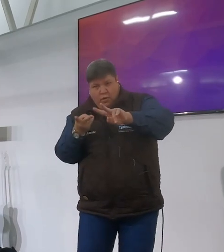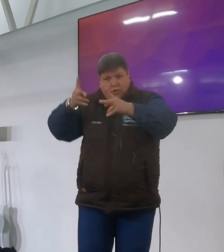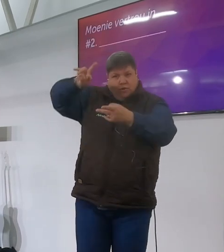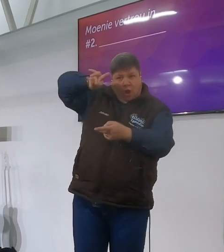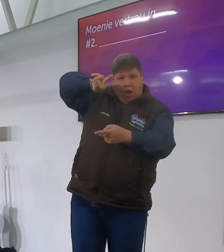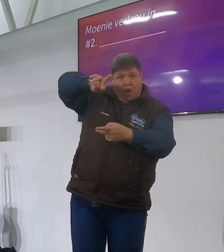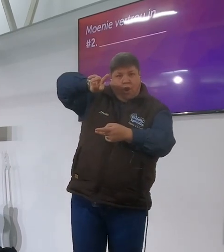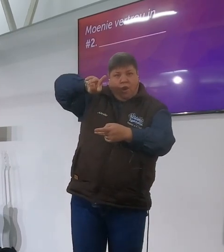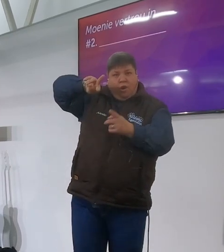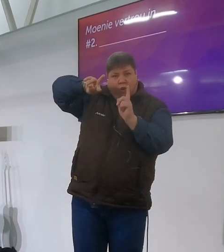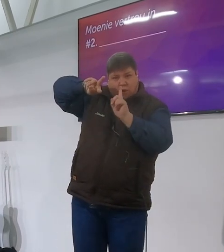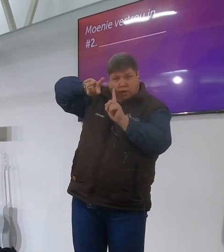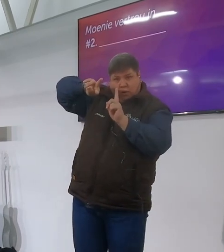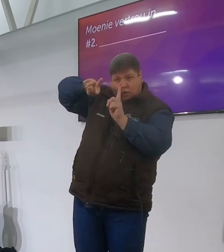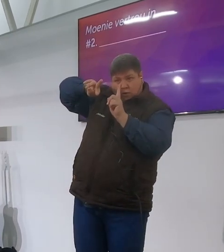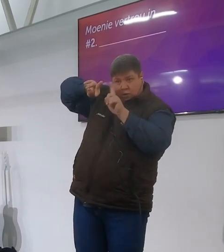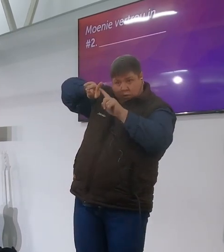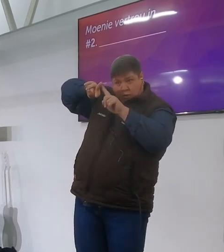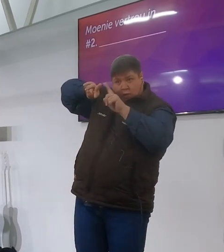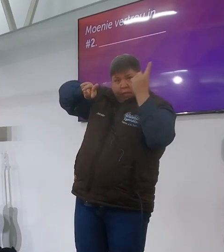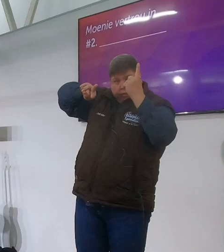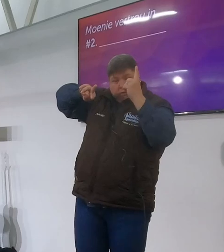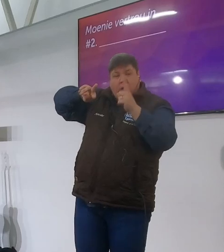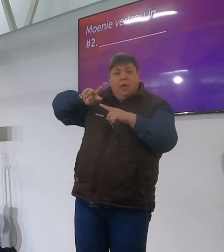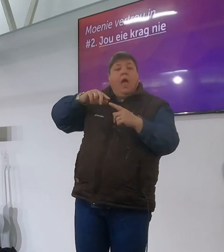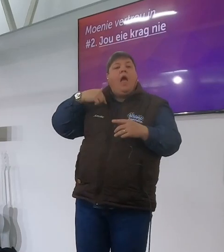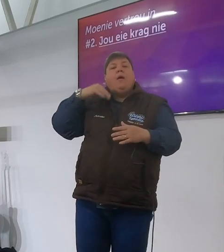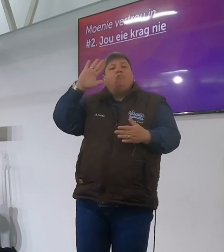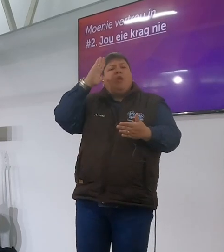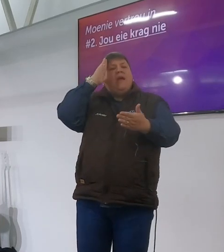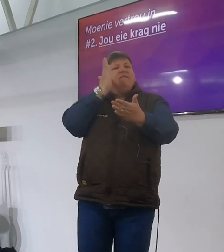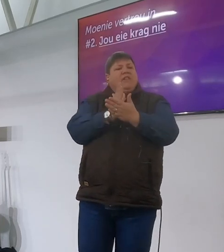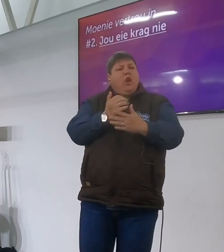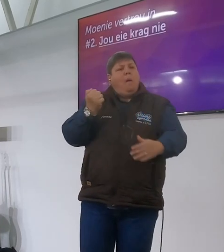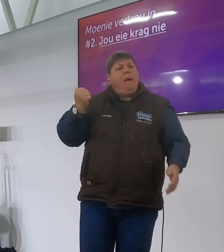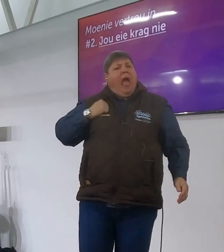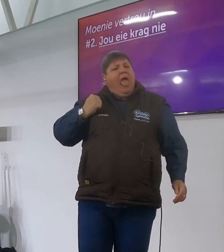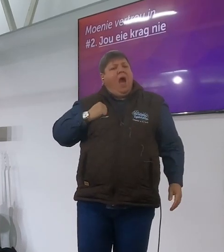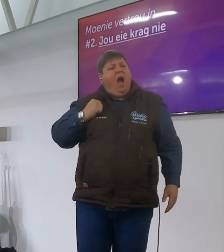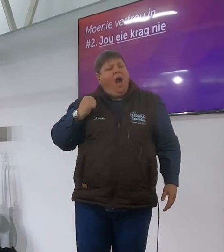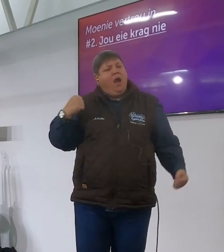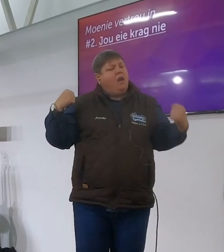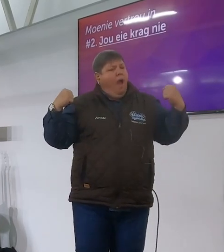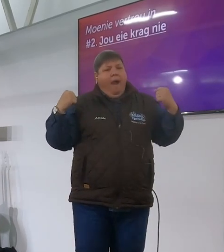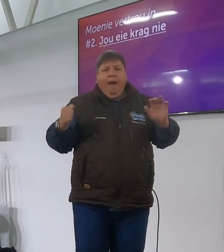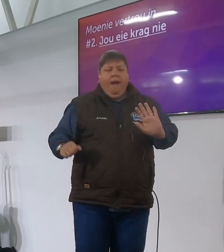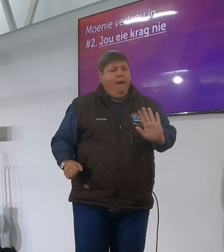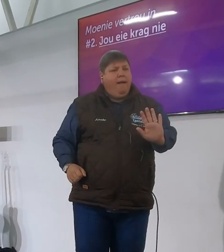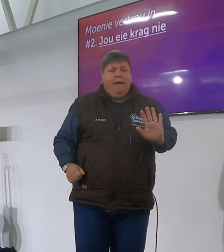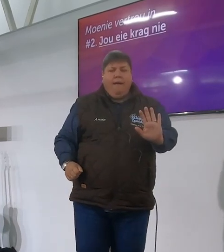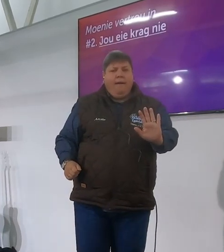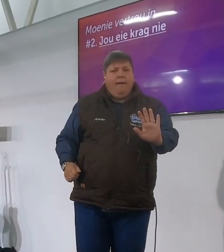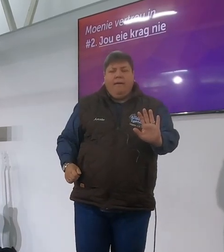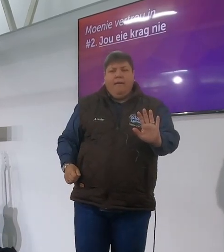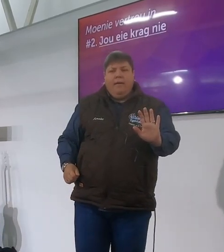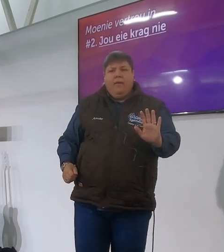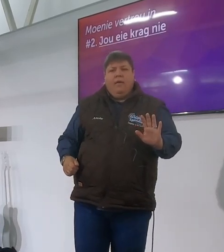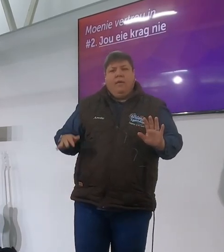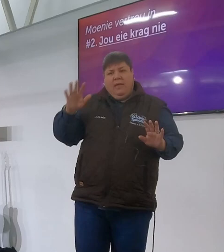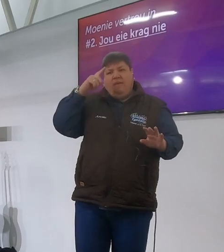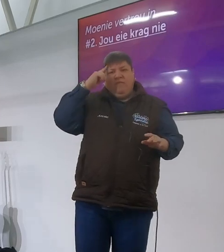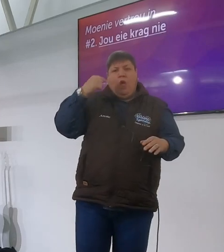mensgemaakte wapens nog in waarop moet ek nie vertrouwe nie ek moet nie vertrouwe op eie kracht nie ek moet nie vertrouwe op my eie kracht nie het jylle al